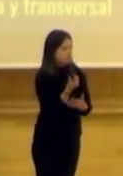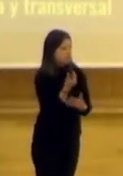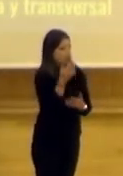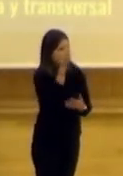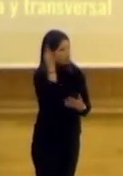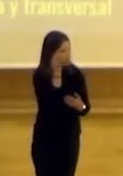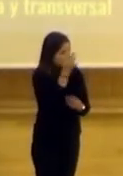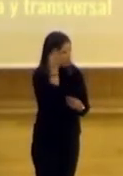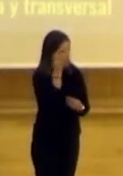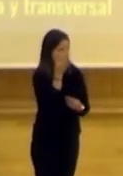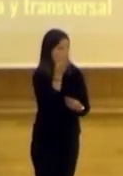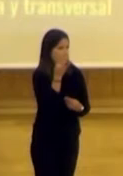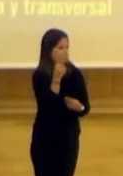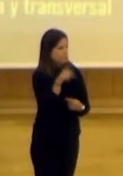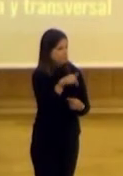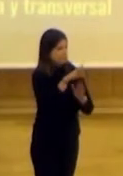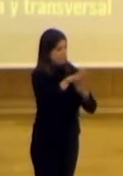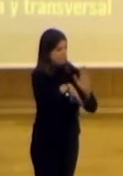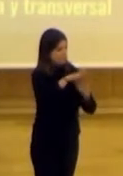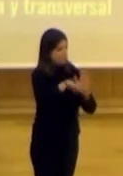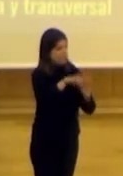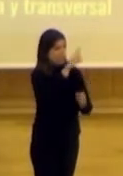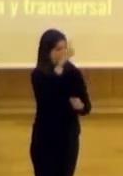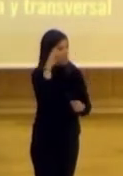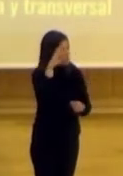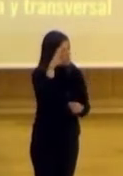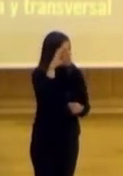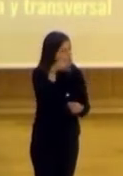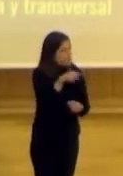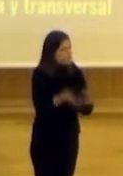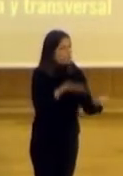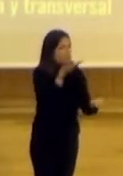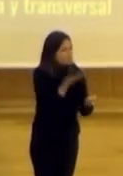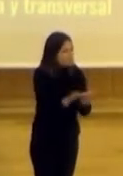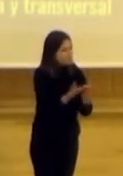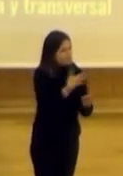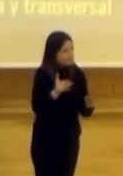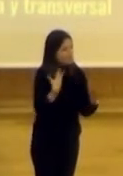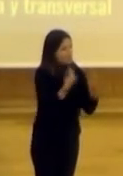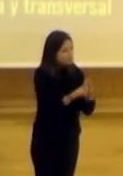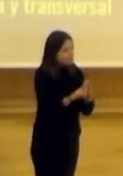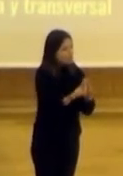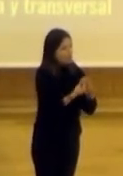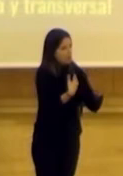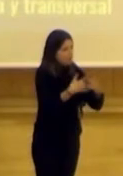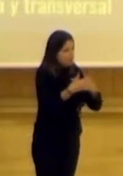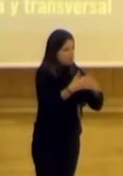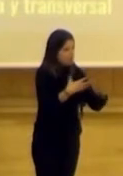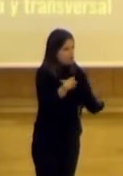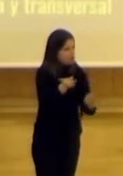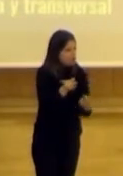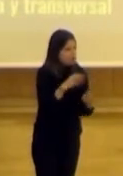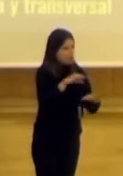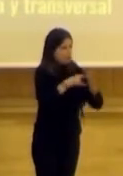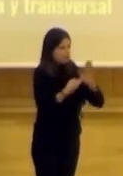yendo un poco más allá de eso, este programa de Madrid Escucha lo que se propone es juntar mano a mano funcionarios o